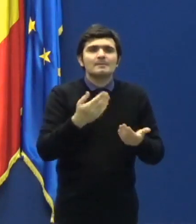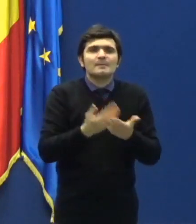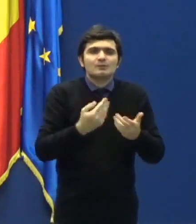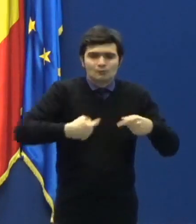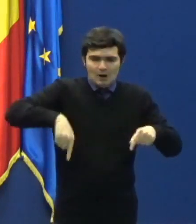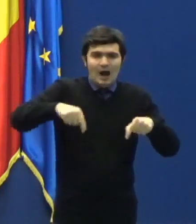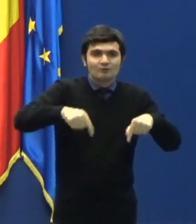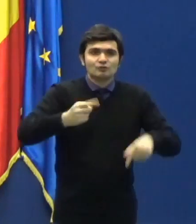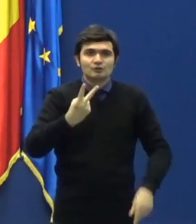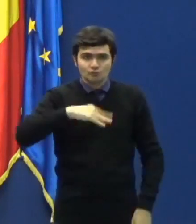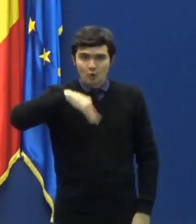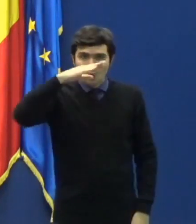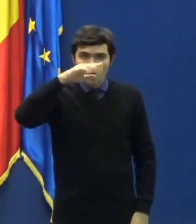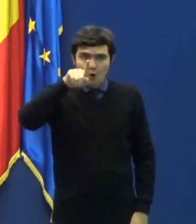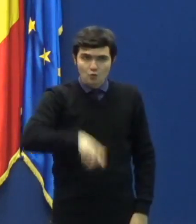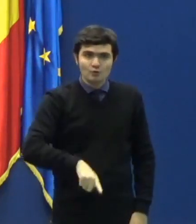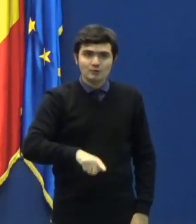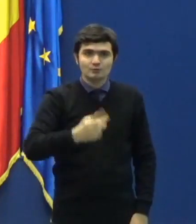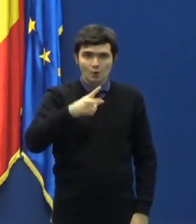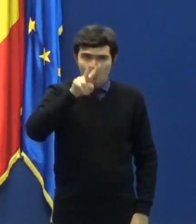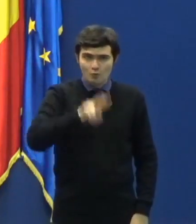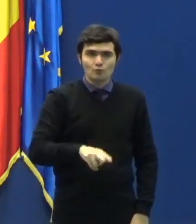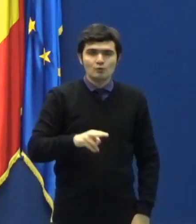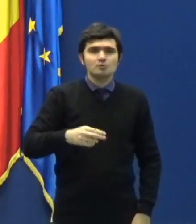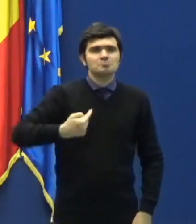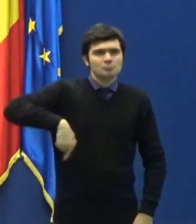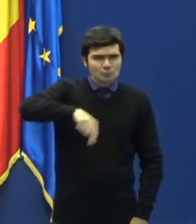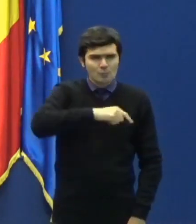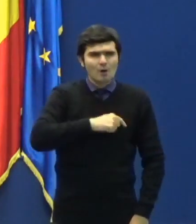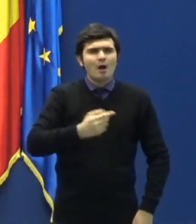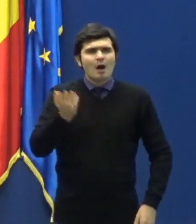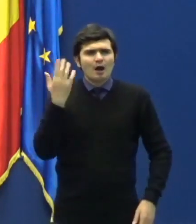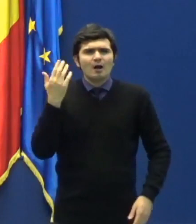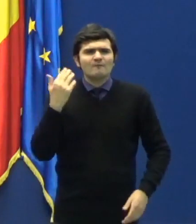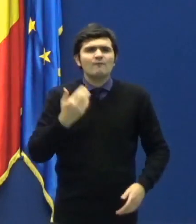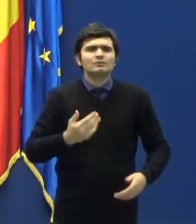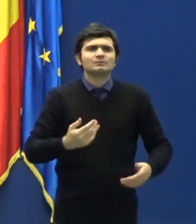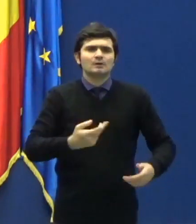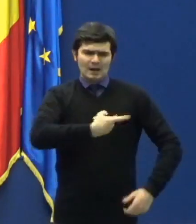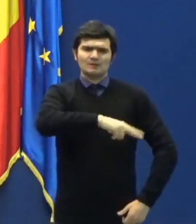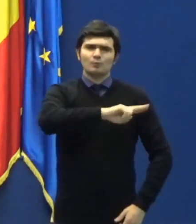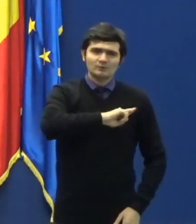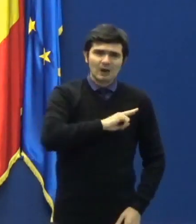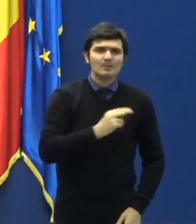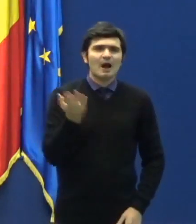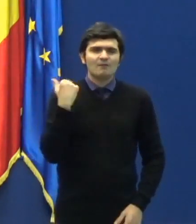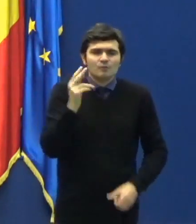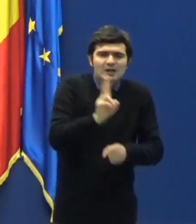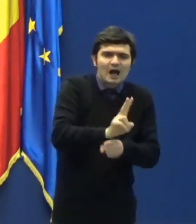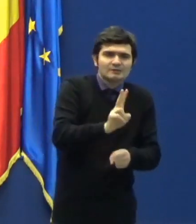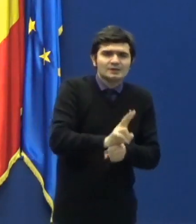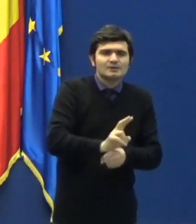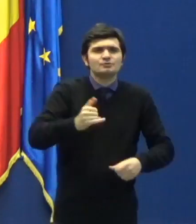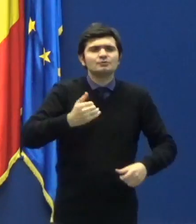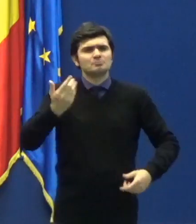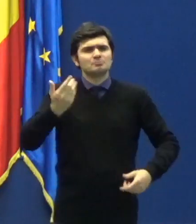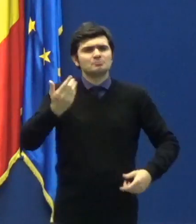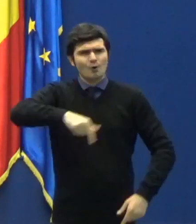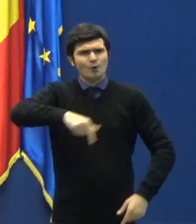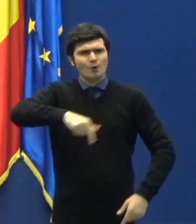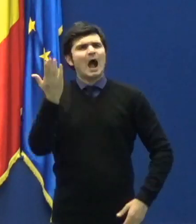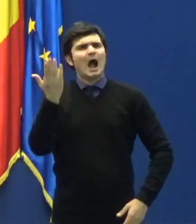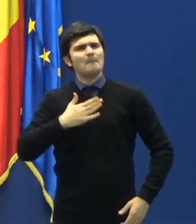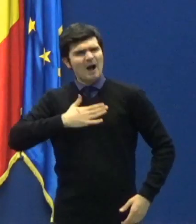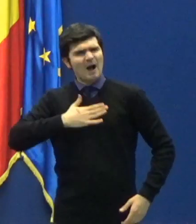responsabili, prevăzători și să avem grijă de sănătatea noastră și a celor